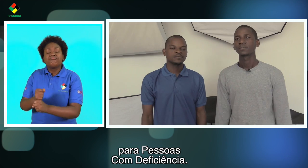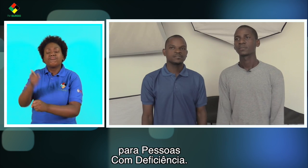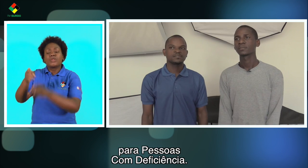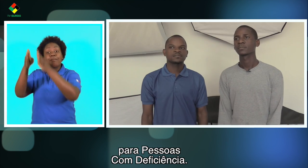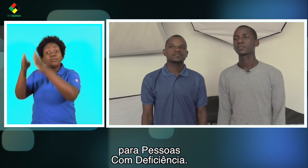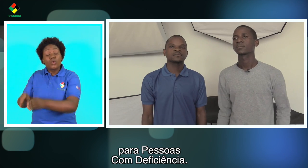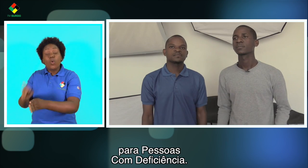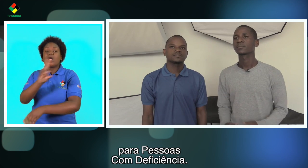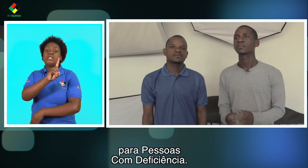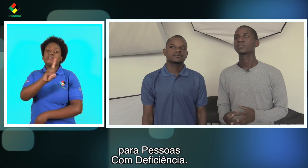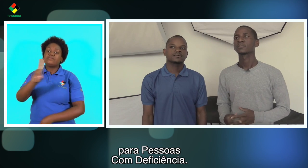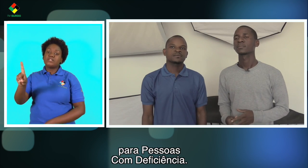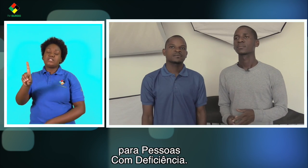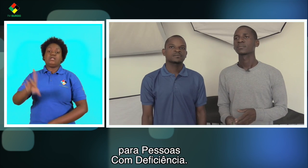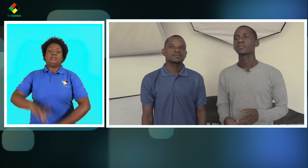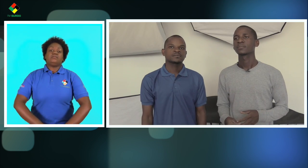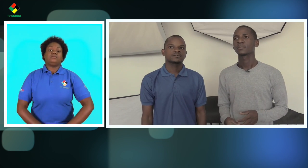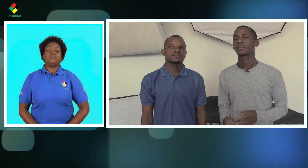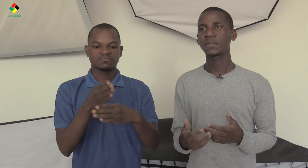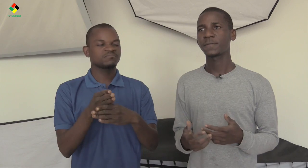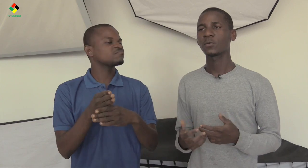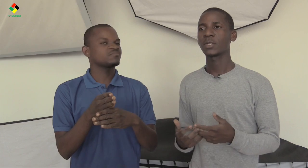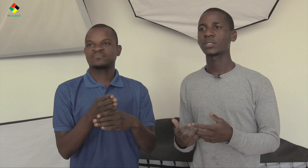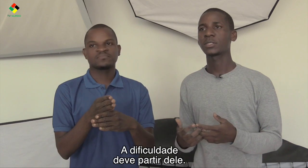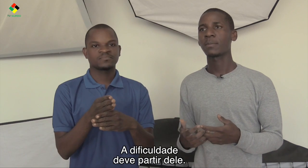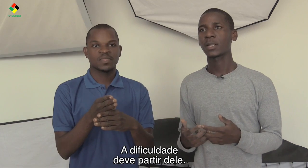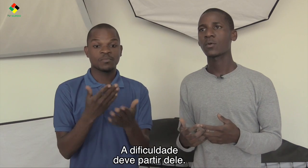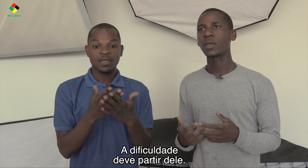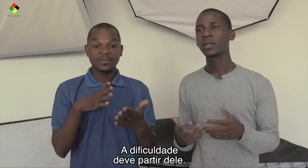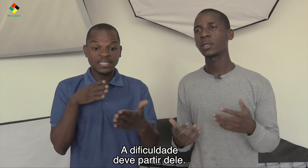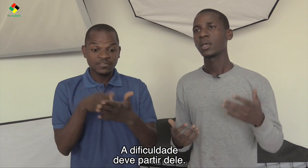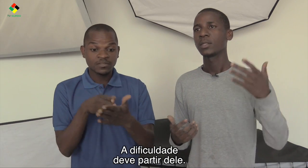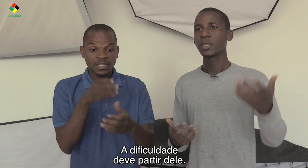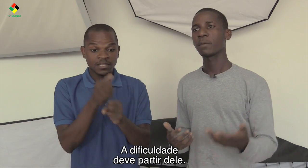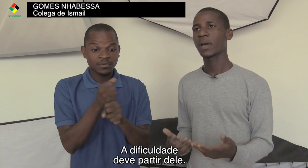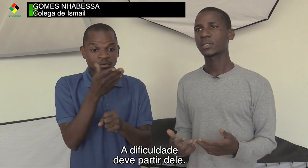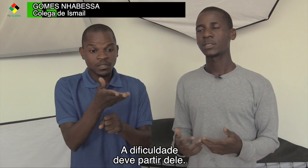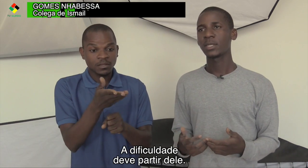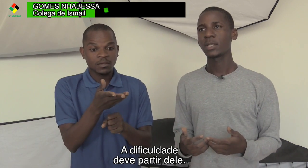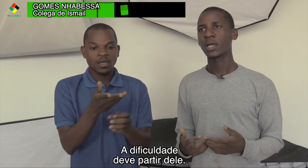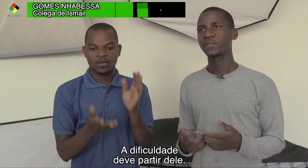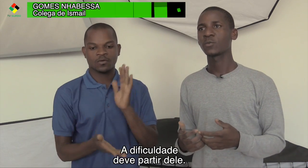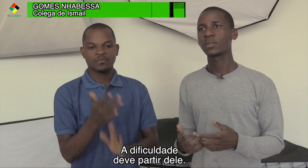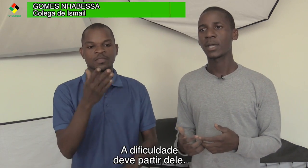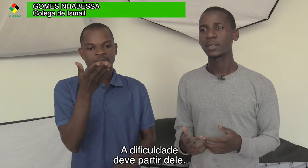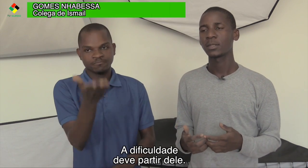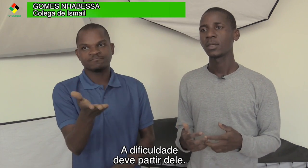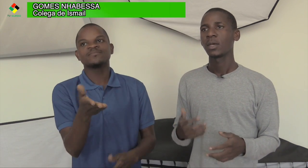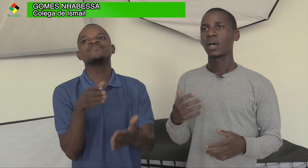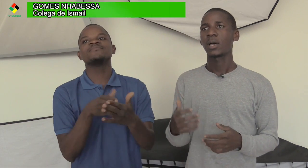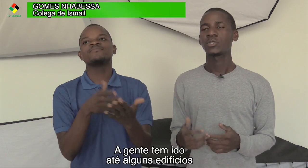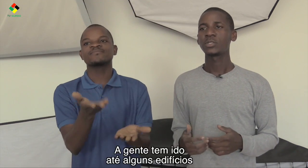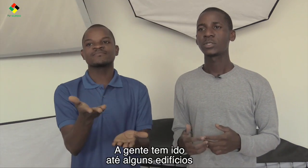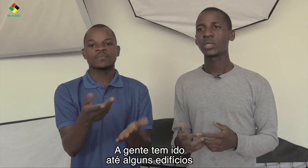pessoas com deficiência. Ter dificuldade de trabalhar com ele tem que partir dele a dificuldade.